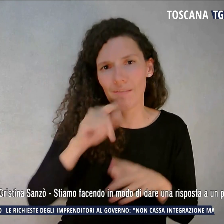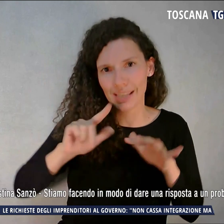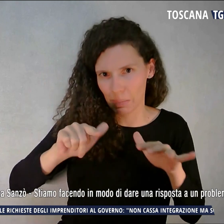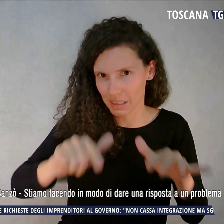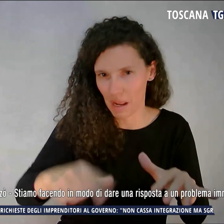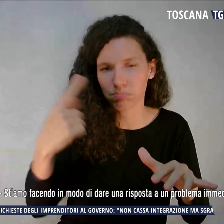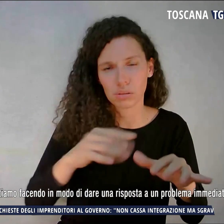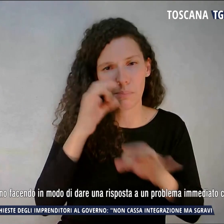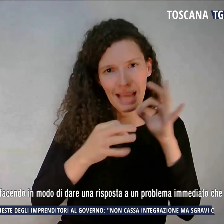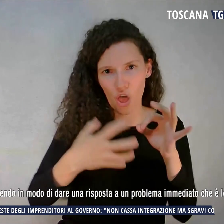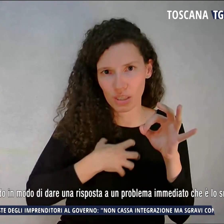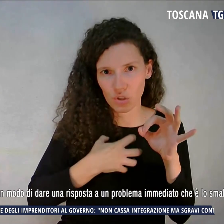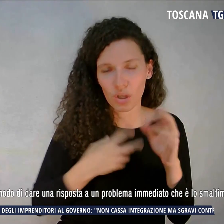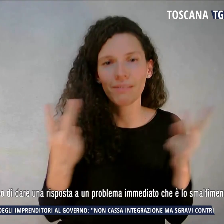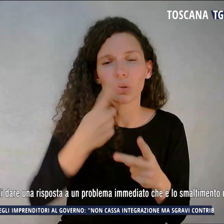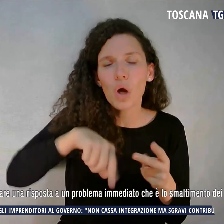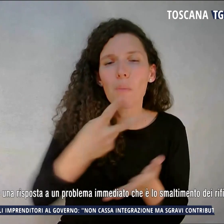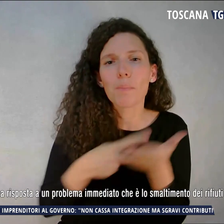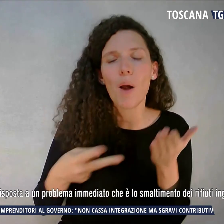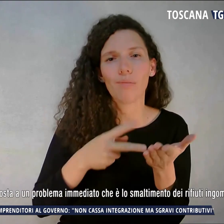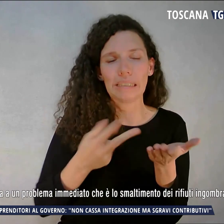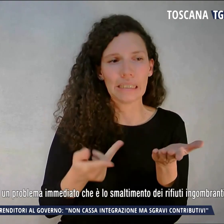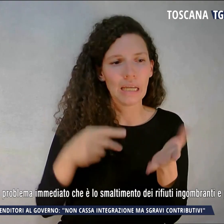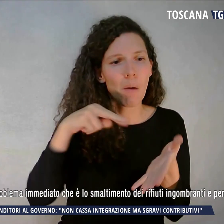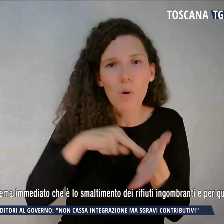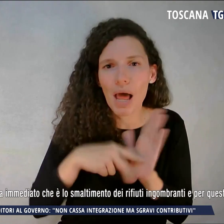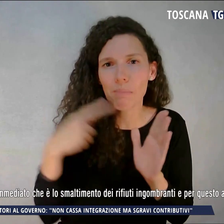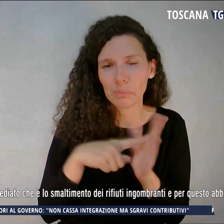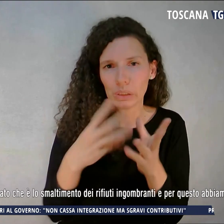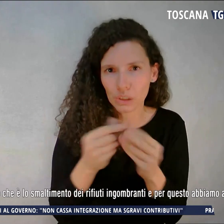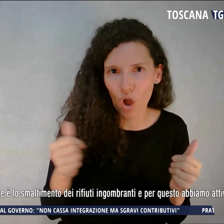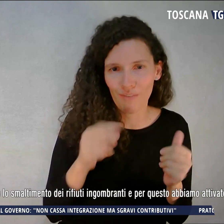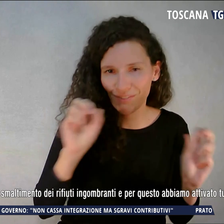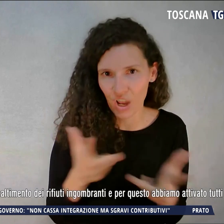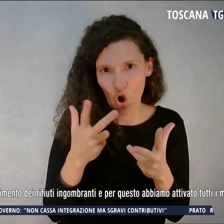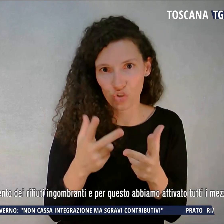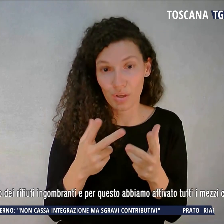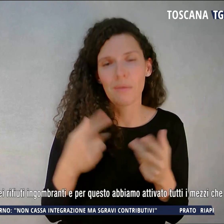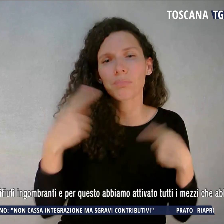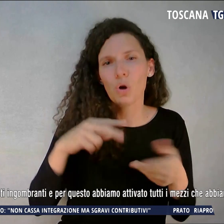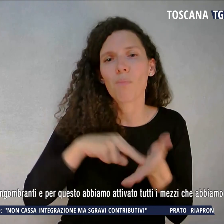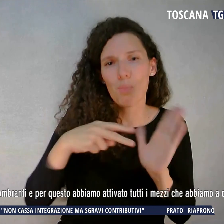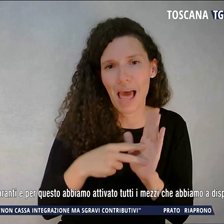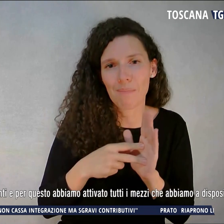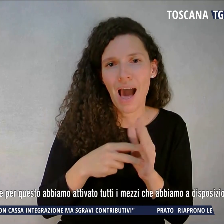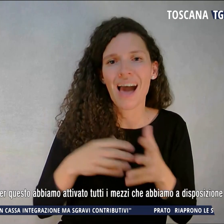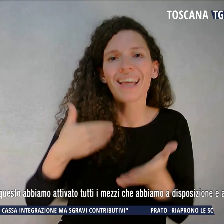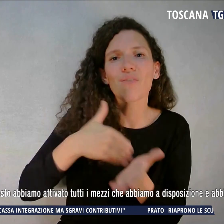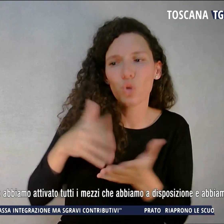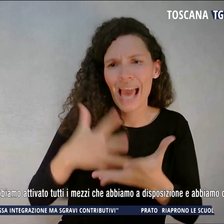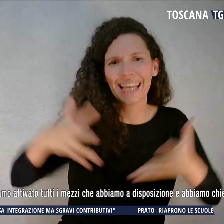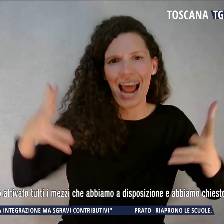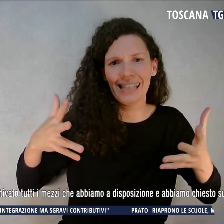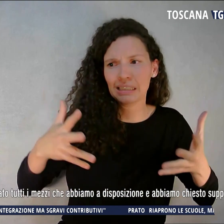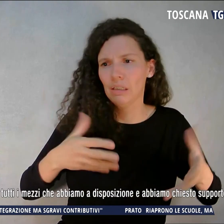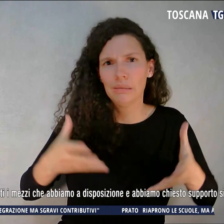in modo da dare una risposta a un problema immediato che è lo smaltimento dei rifiuti ingombranti e per questo abbiamo